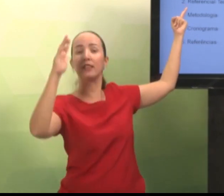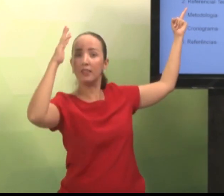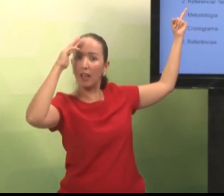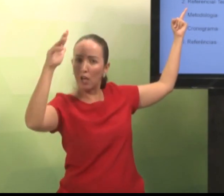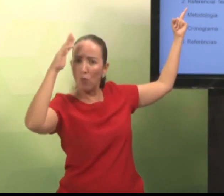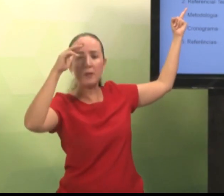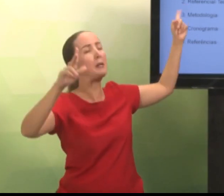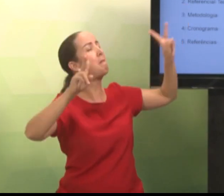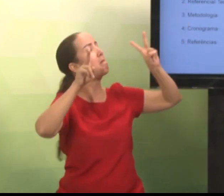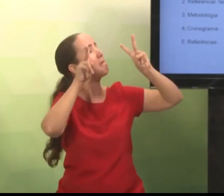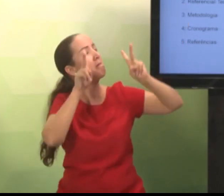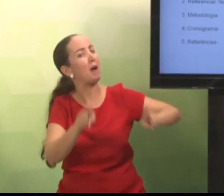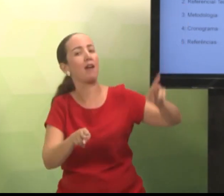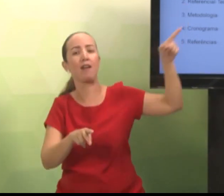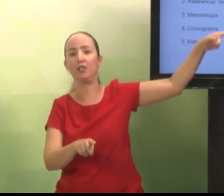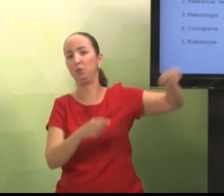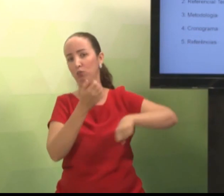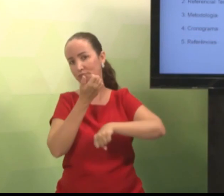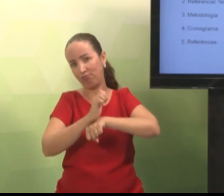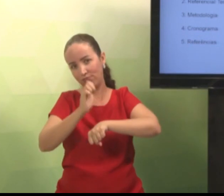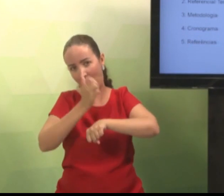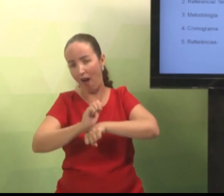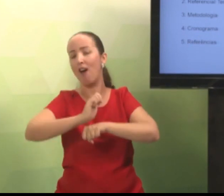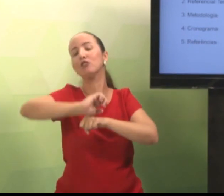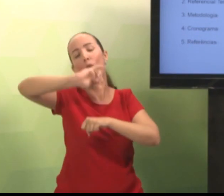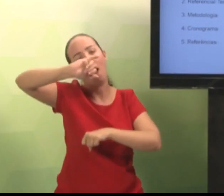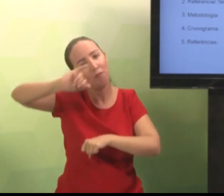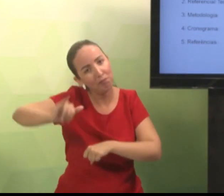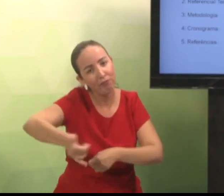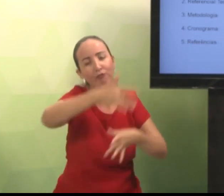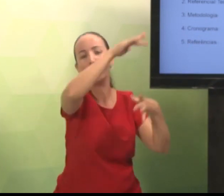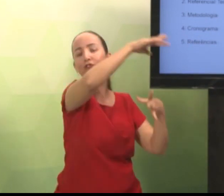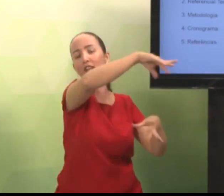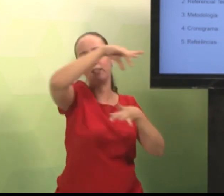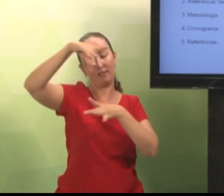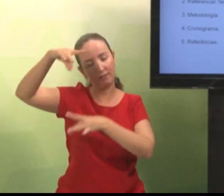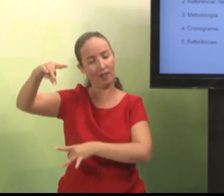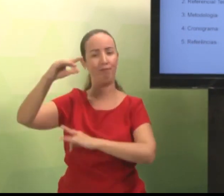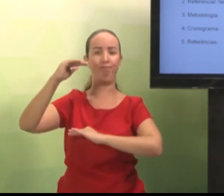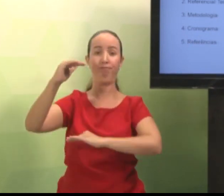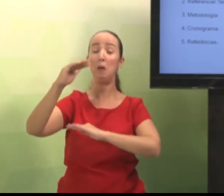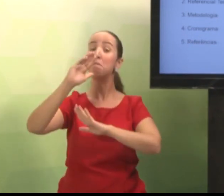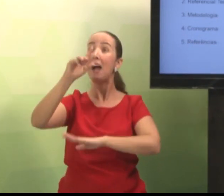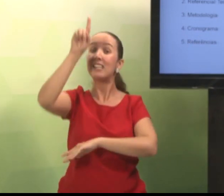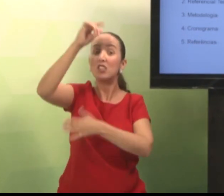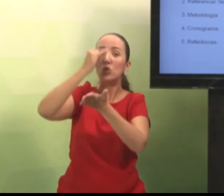O segundo é o referencial teórico. Você pode utilizar. Você pode aproveitar o do estágio.